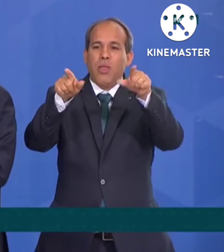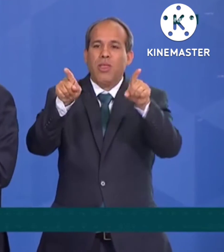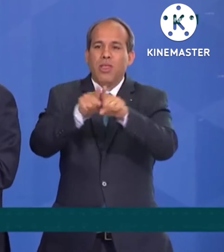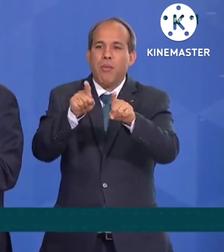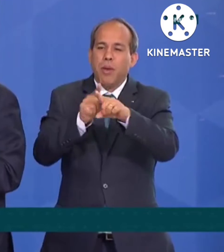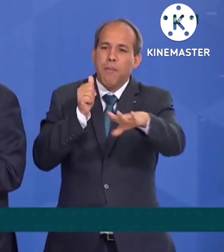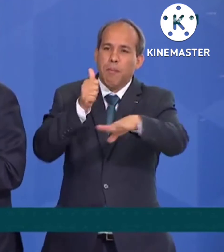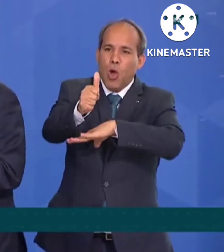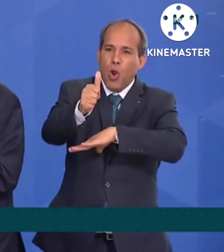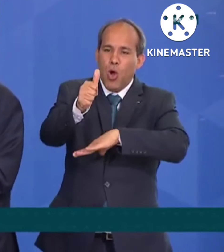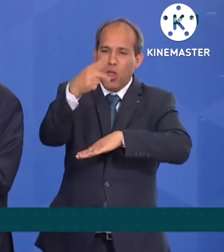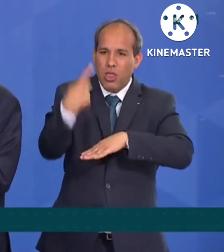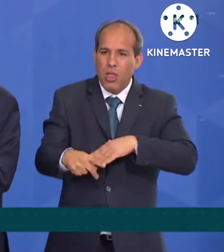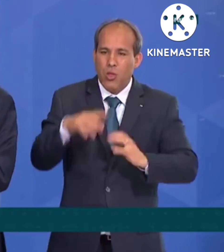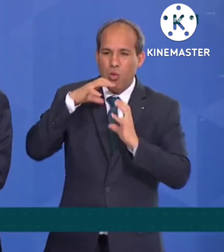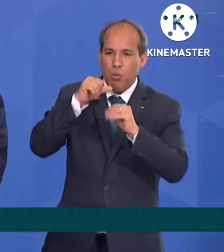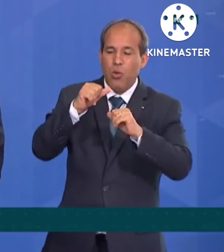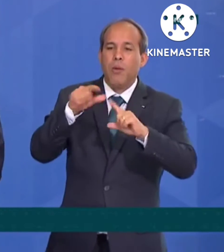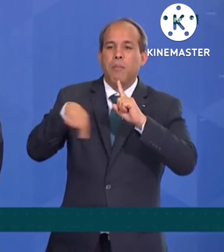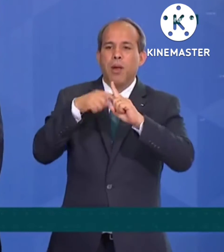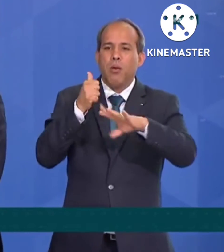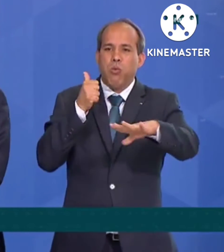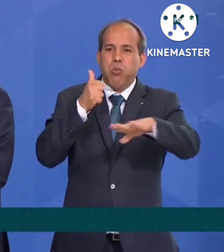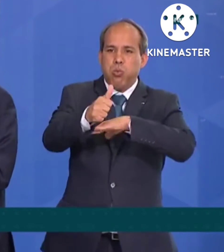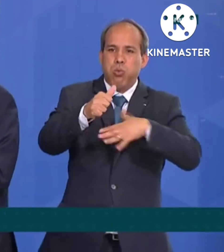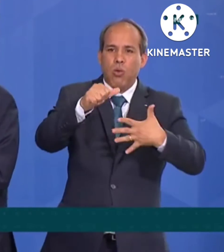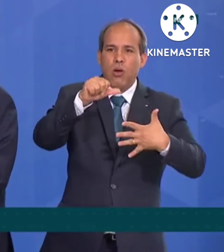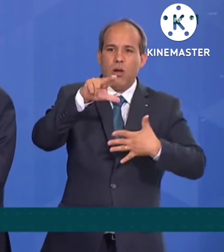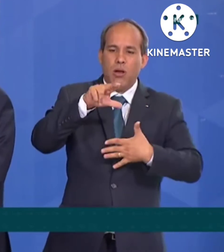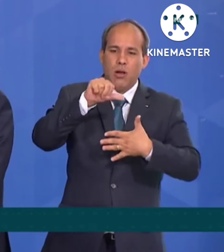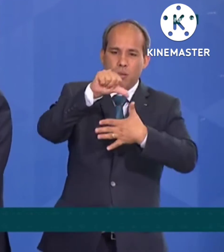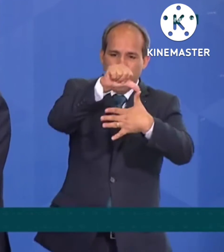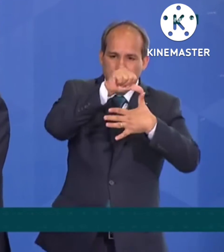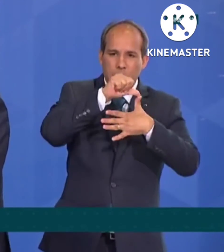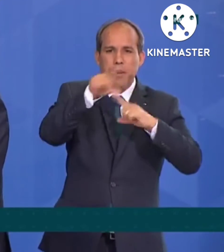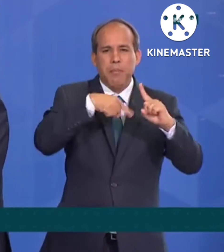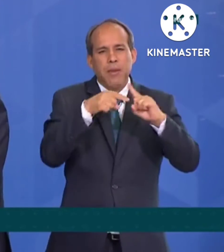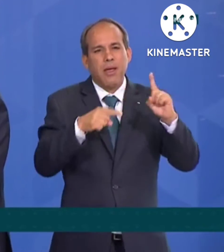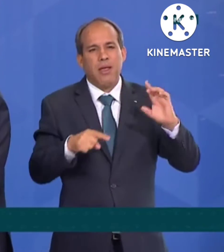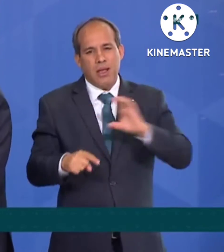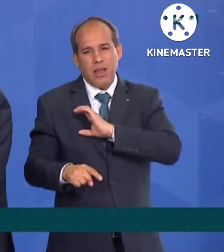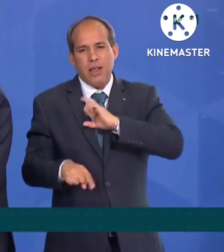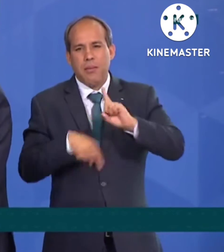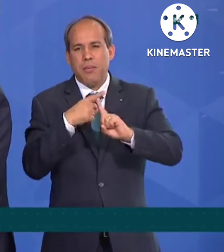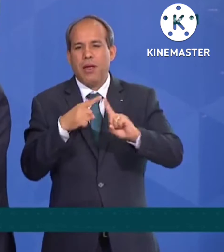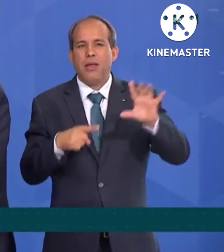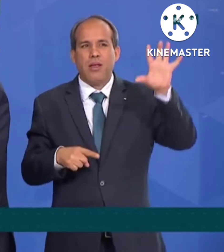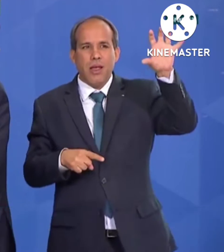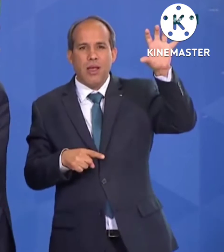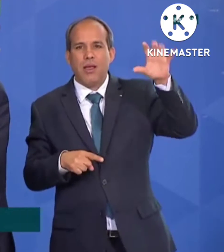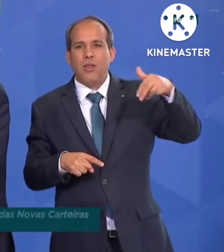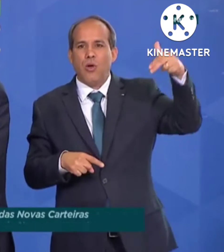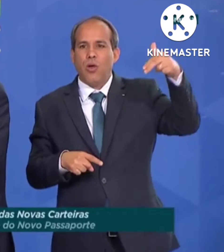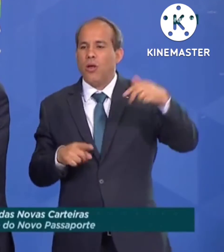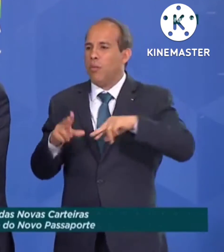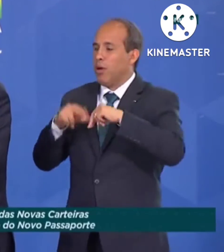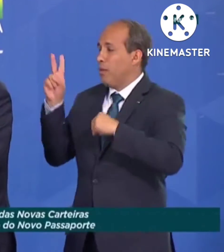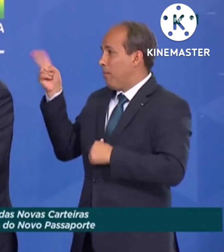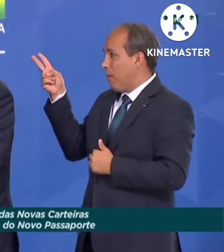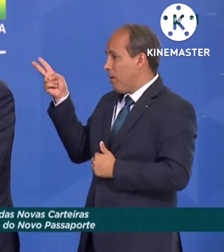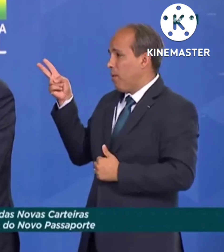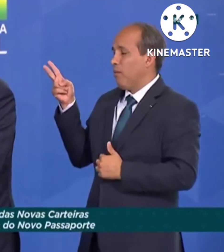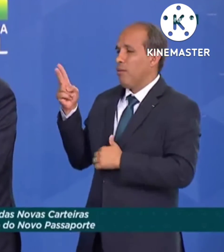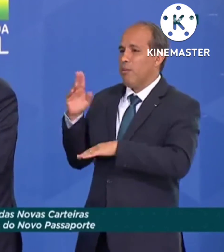governo digital das Américas à frente dos Estados Unidos, do Canadá, foi também pela nossa reação à pandemia. Presidente, sob sua